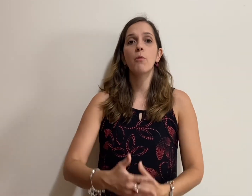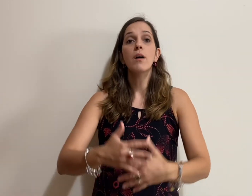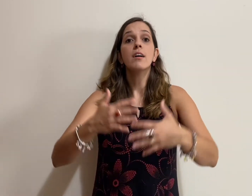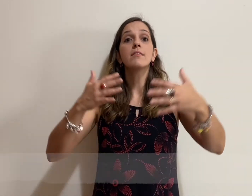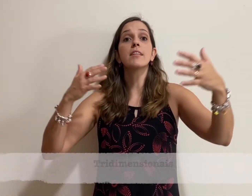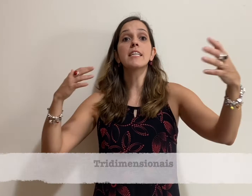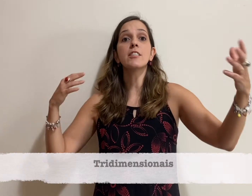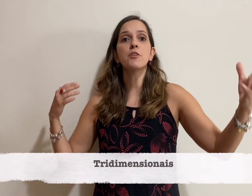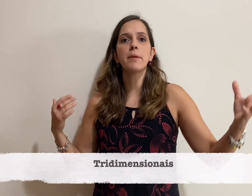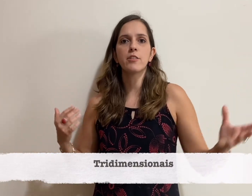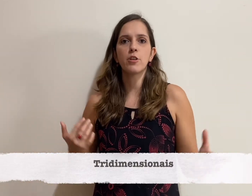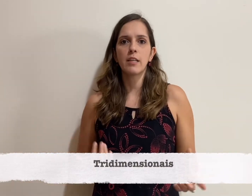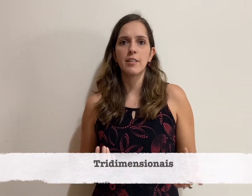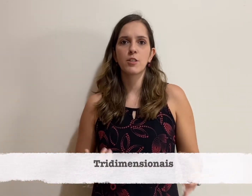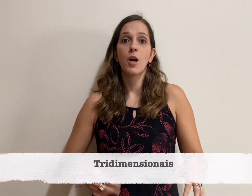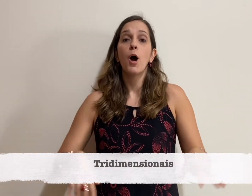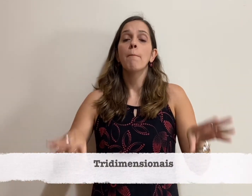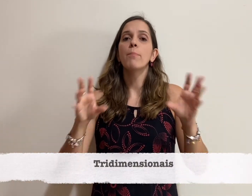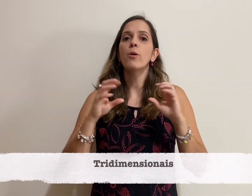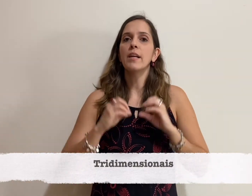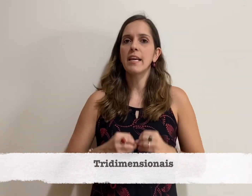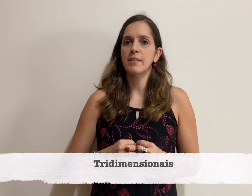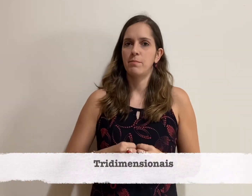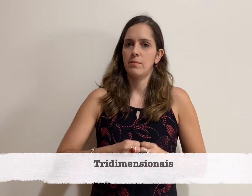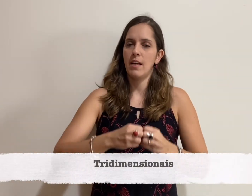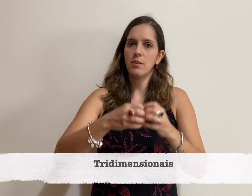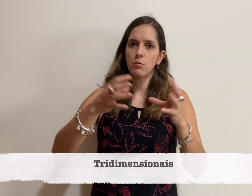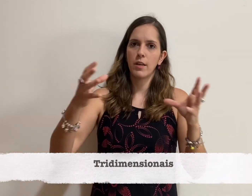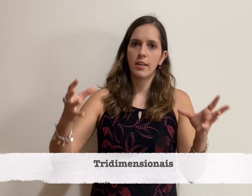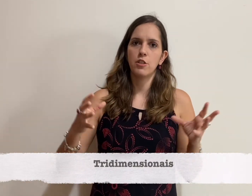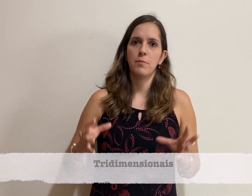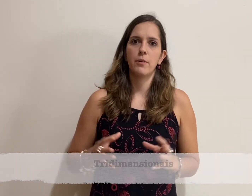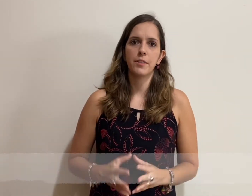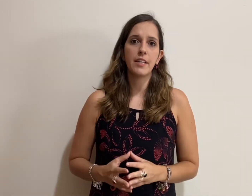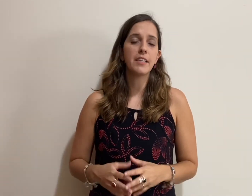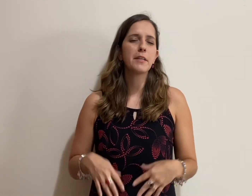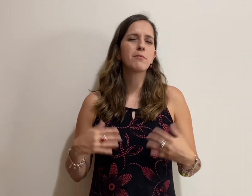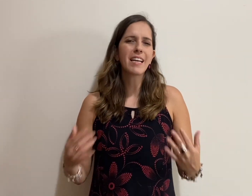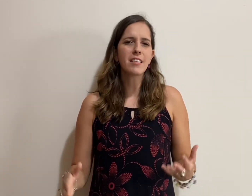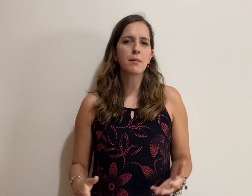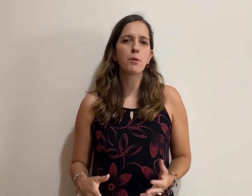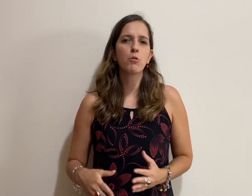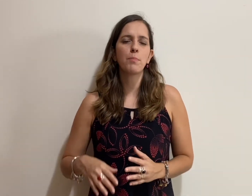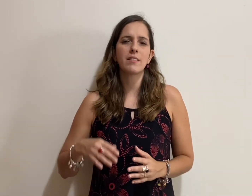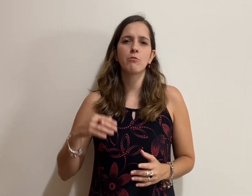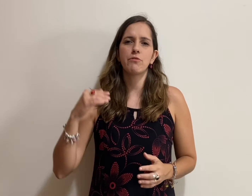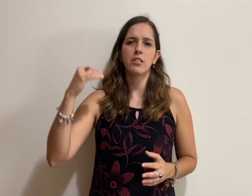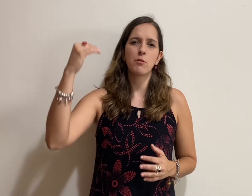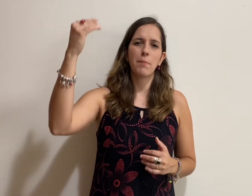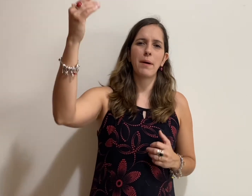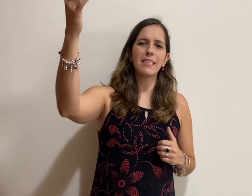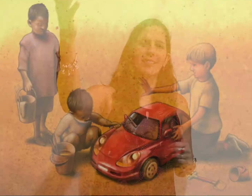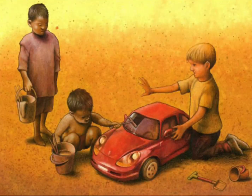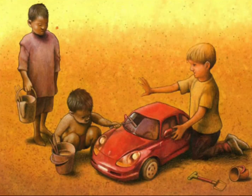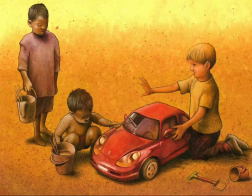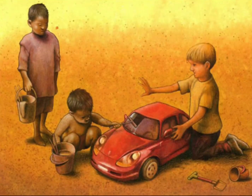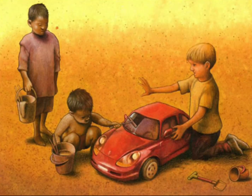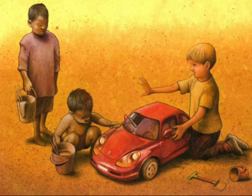tridimensionais. Porém, na sua grande maioria, ele não tem essa preocupação de fazer uma paisagem,